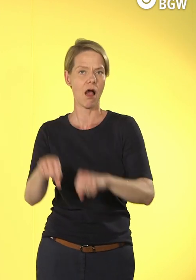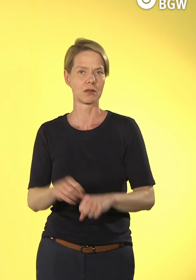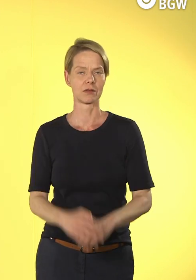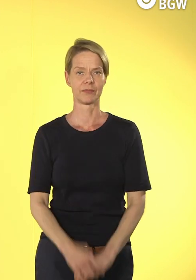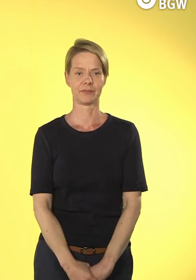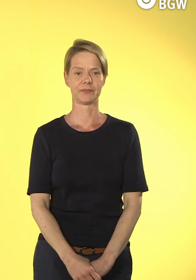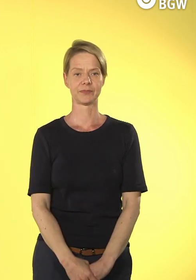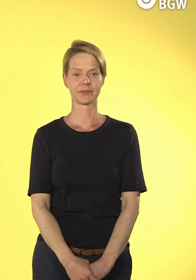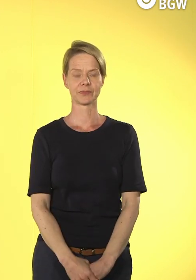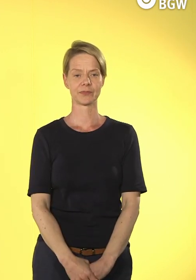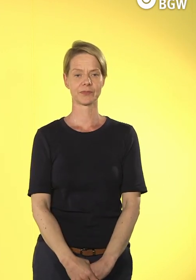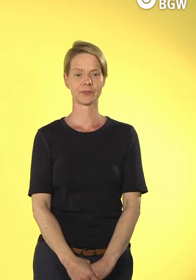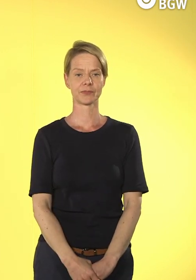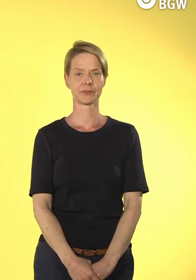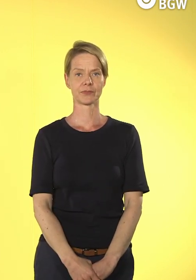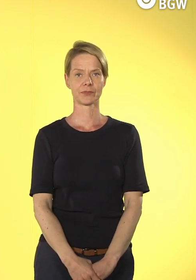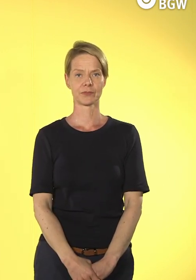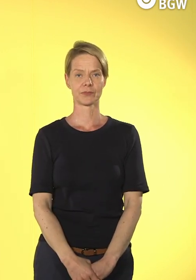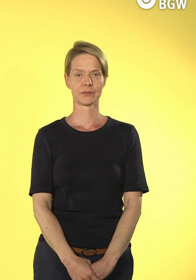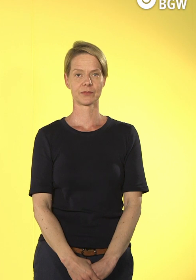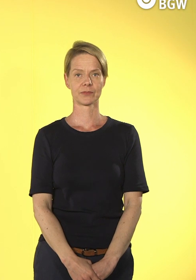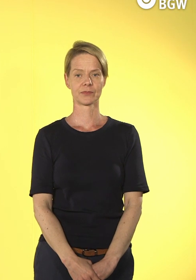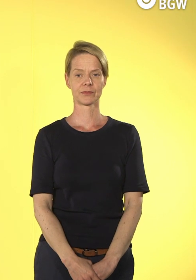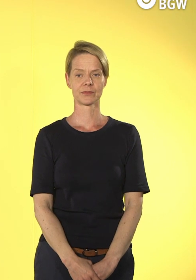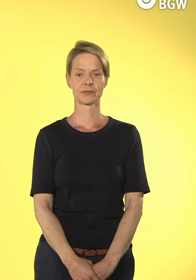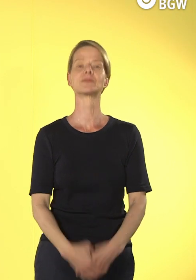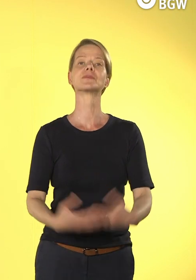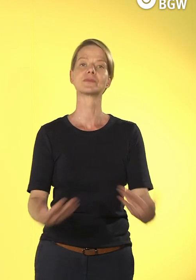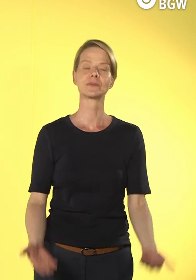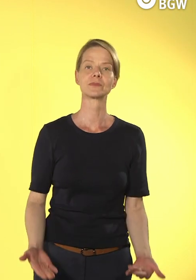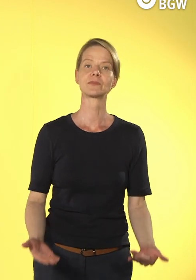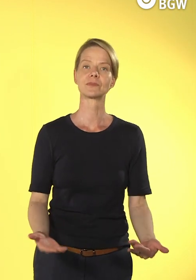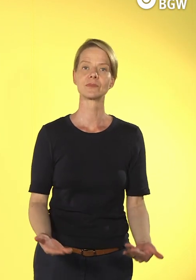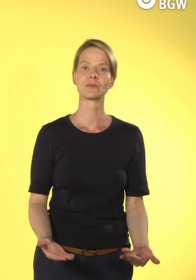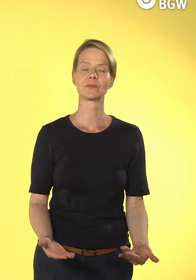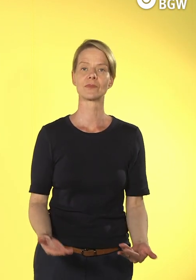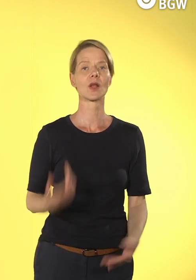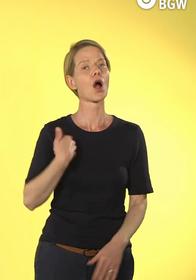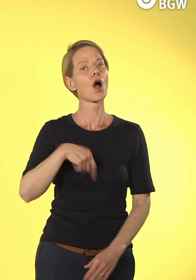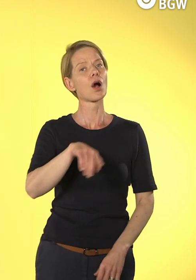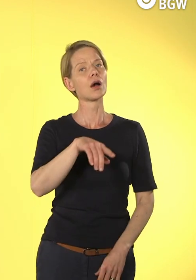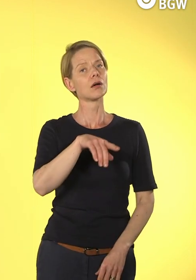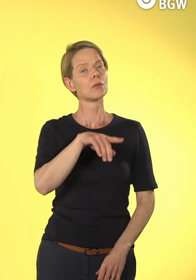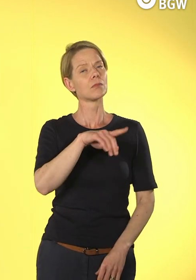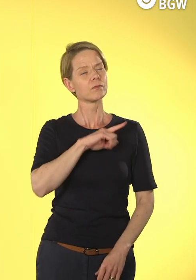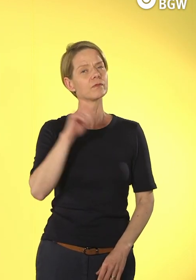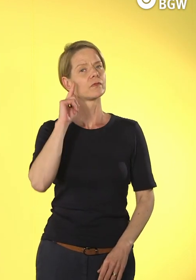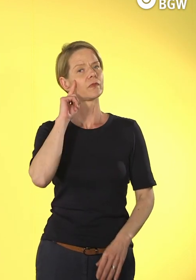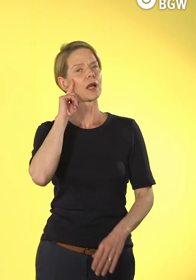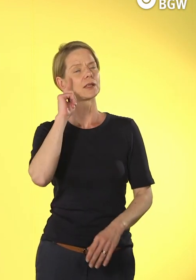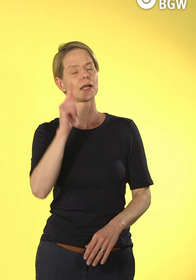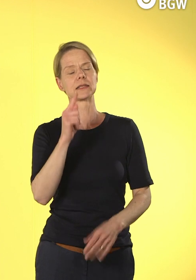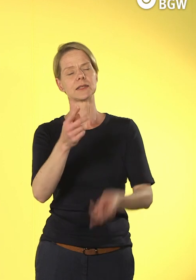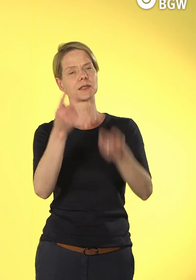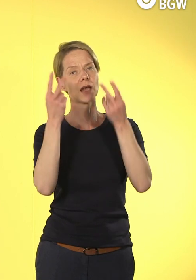Damit alle mit und vorkommen. Das war eigentlich dieser Ansatz, den Herr Roller gerade nochmal betont